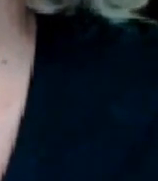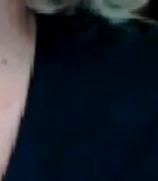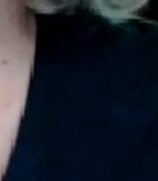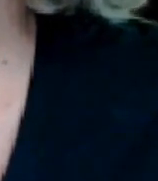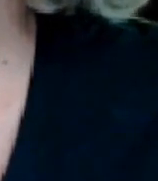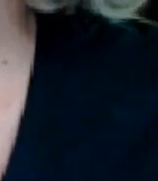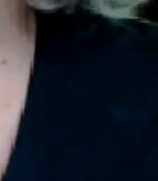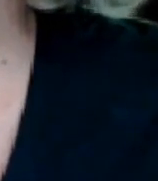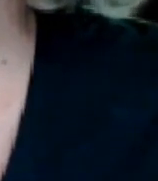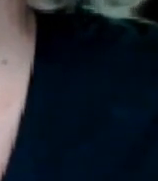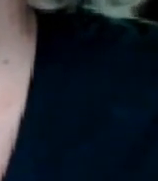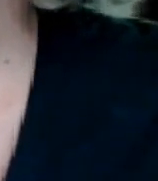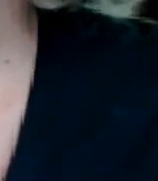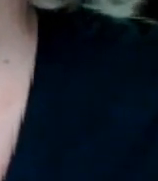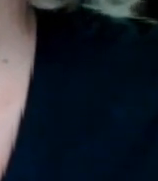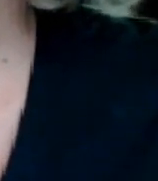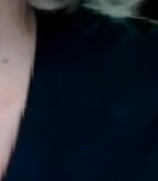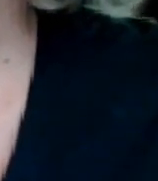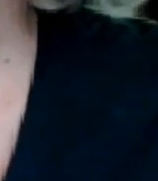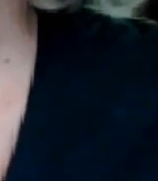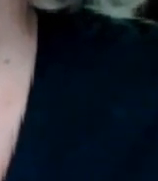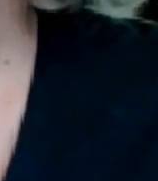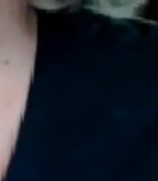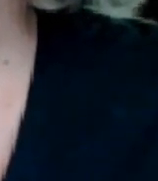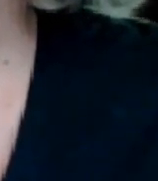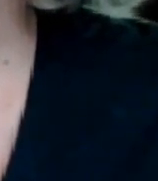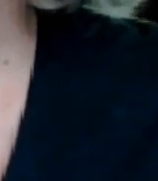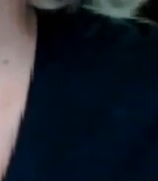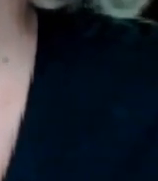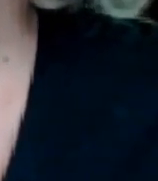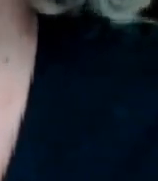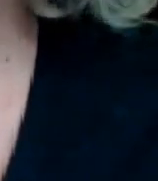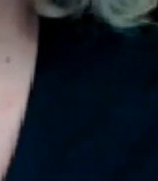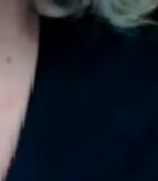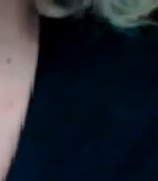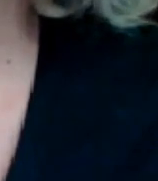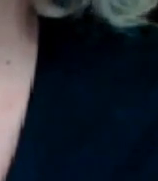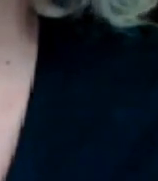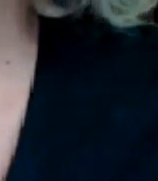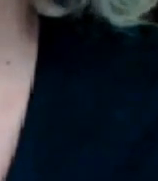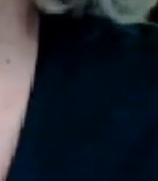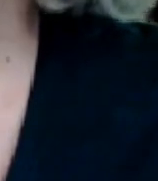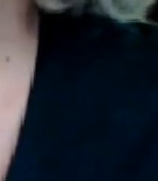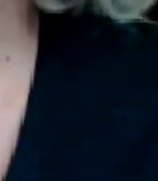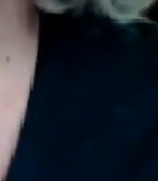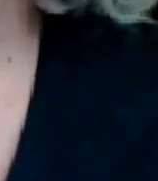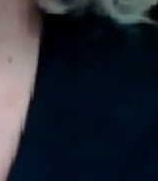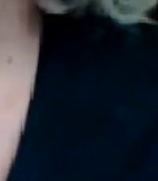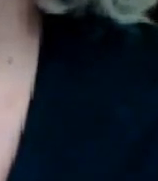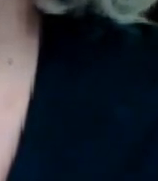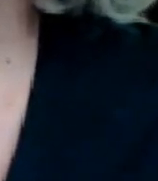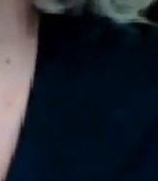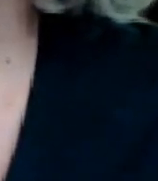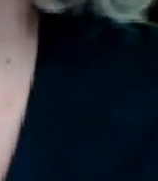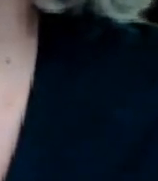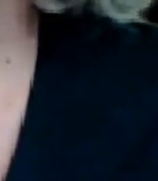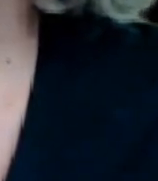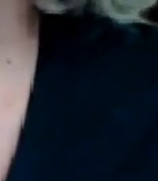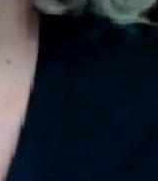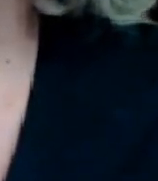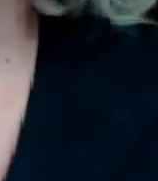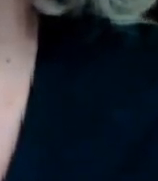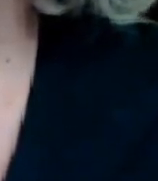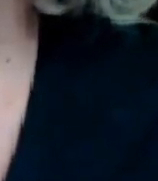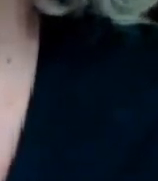cuando se pone algo entre ceja y ceja lo logra así un hombre de palabra y nos lo ha demostrado en